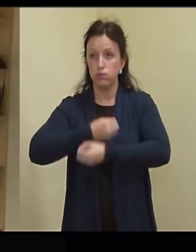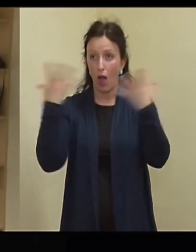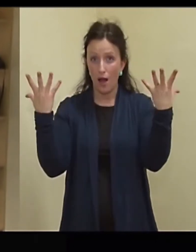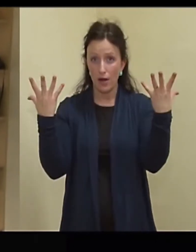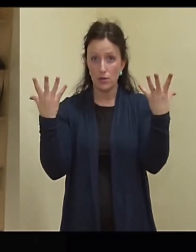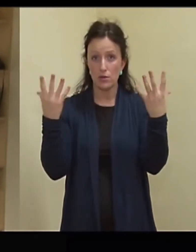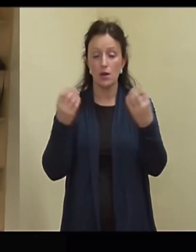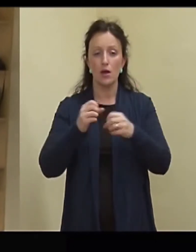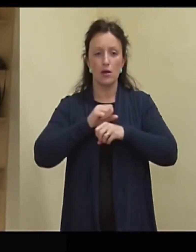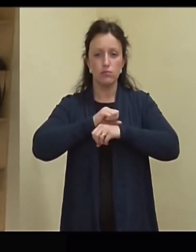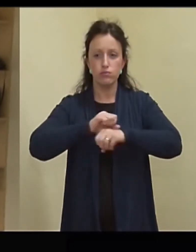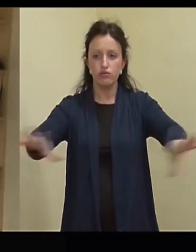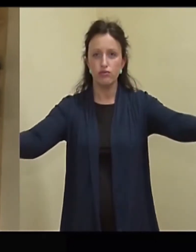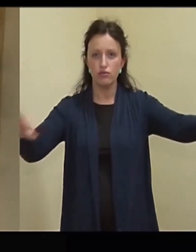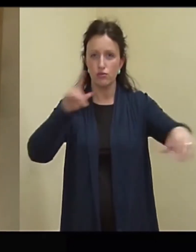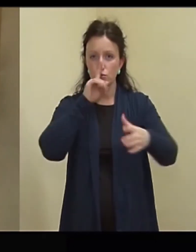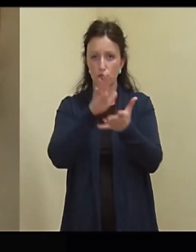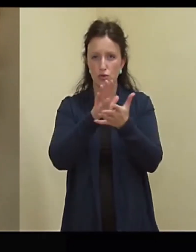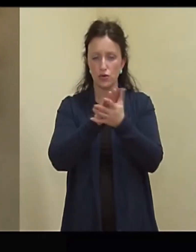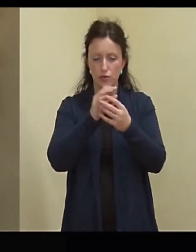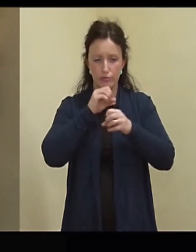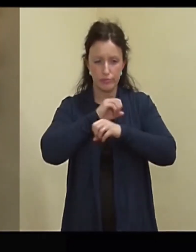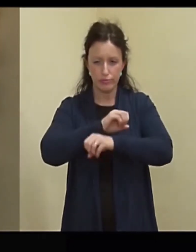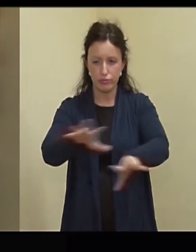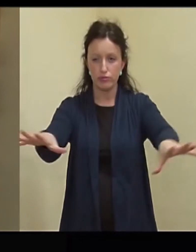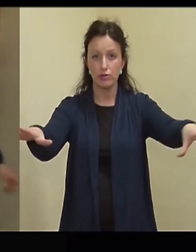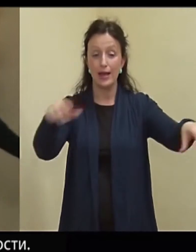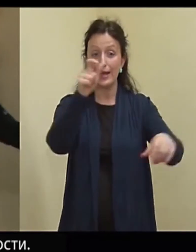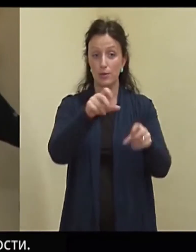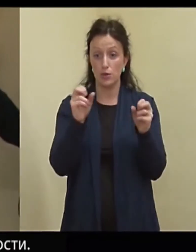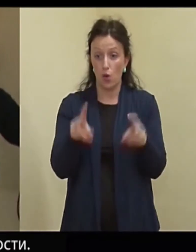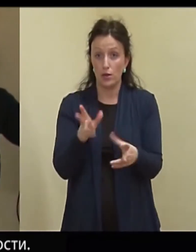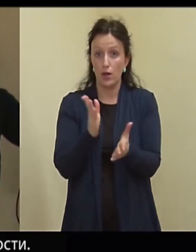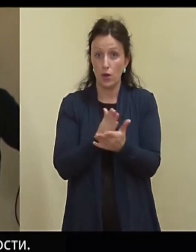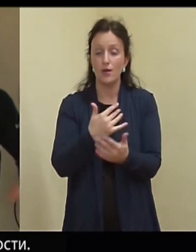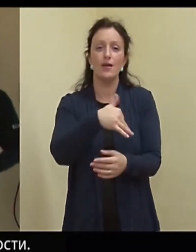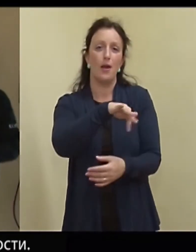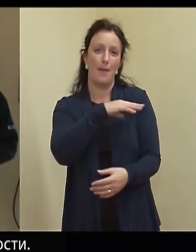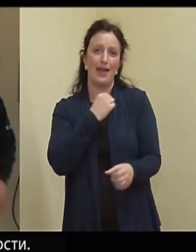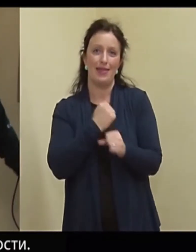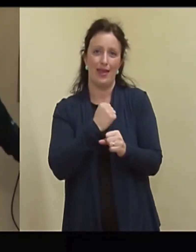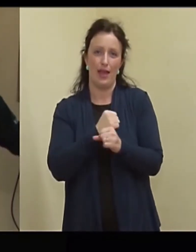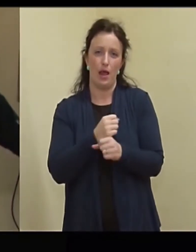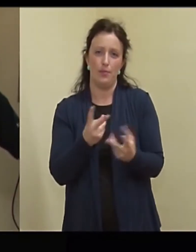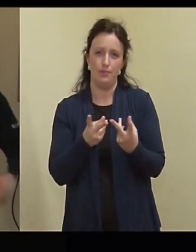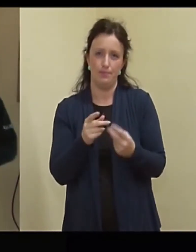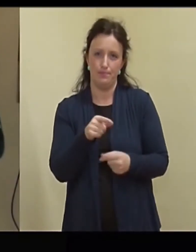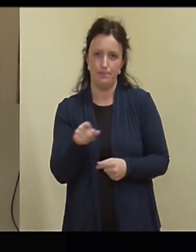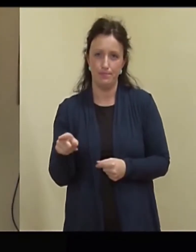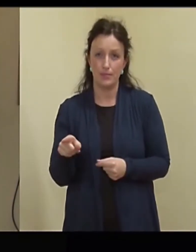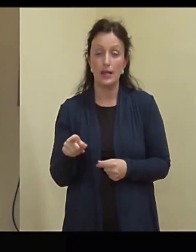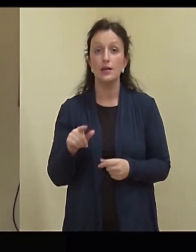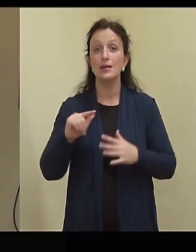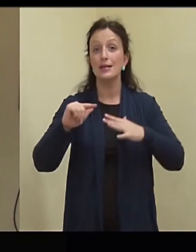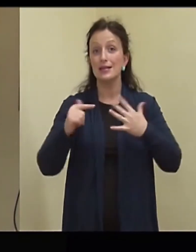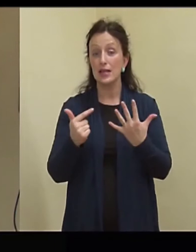mingisugune saaste ja see on inimeste lohtlik, siis see on ka üks meie tegevusvaltkondas. Ja seitsmes,